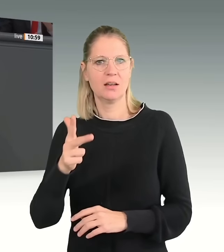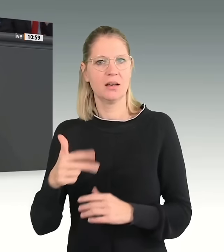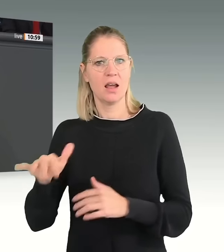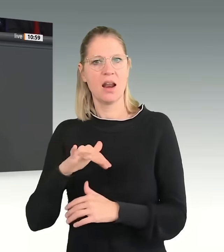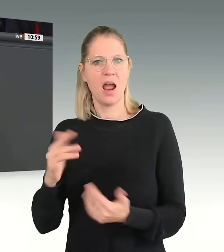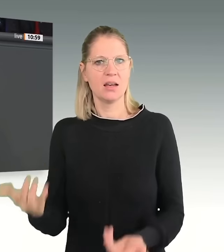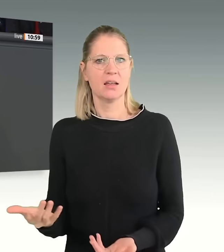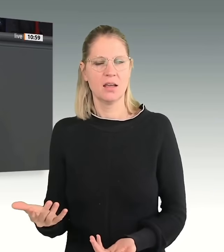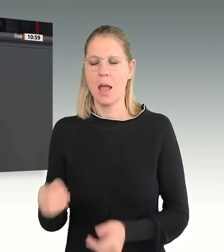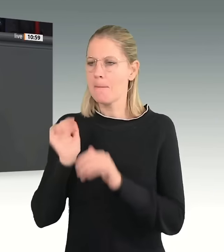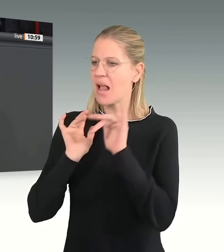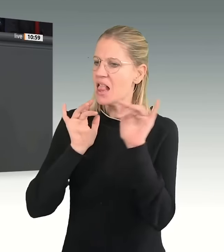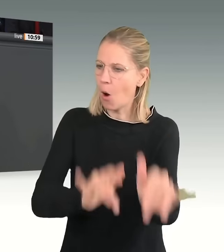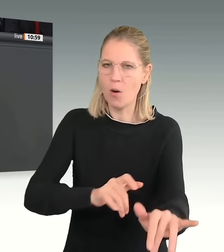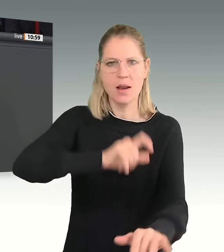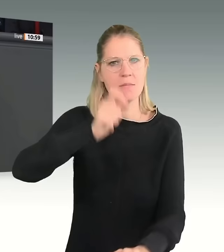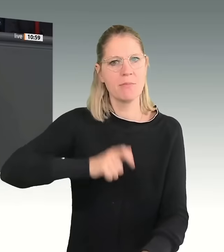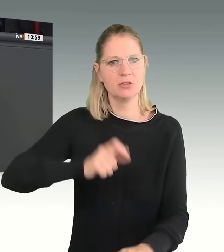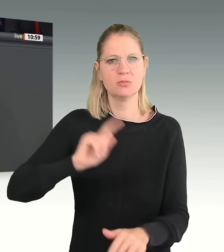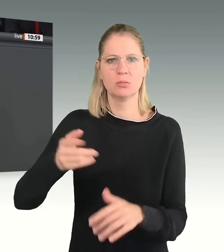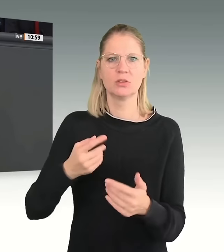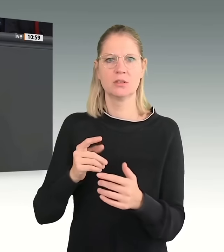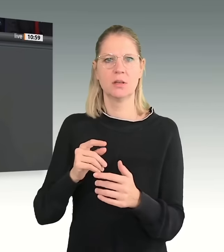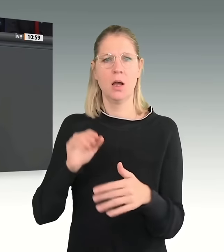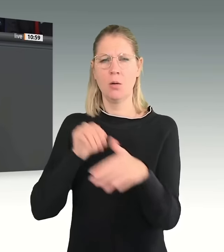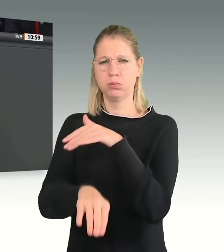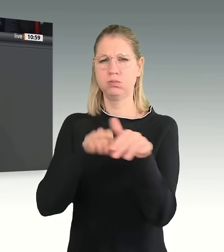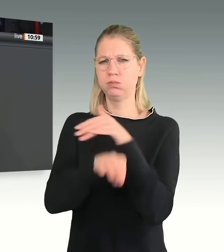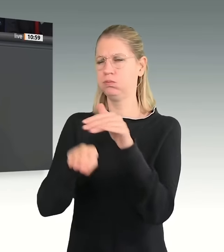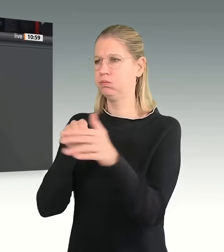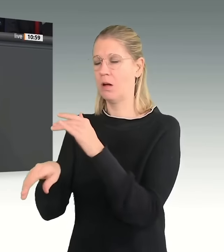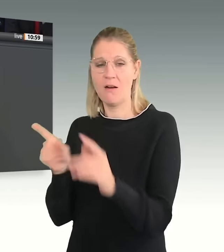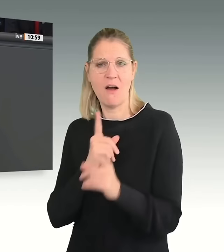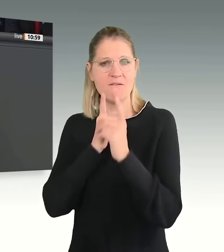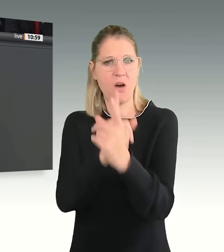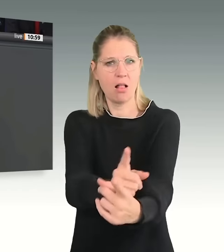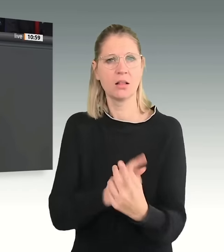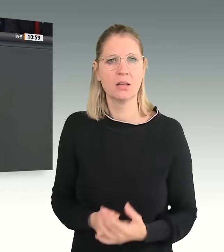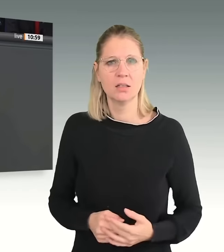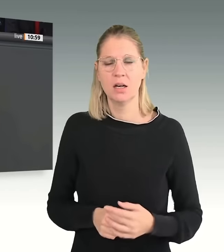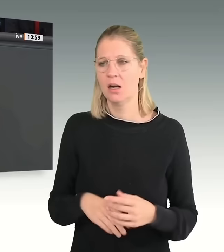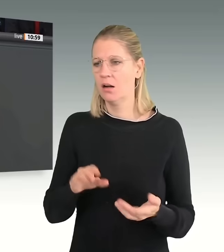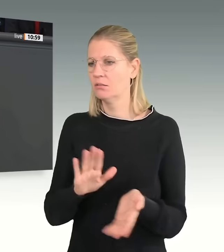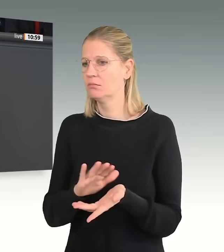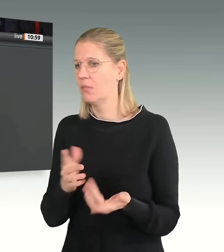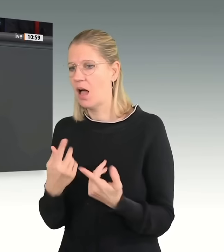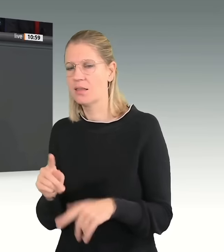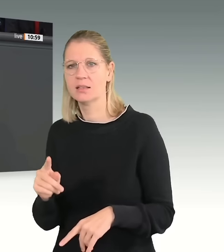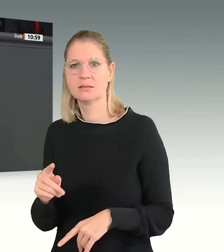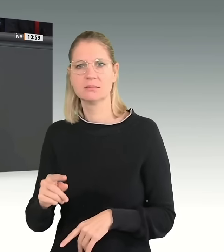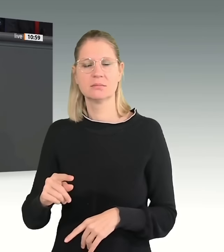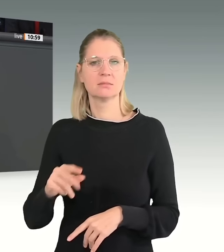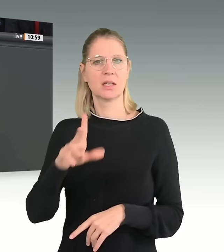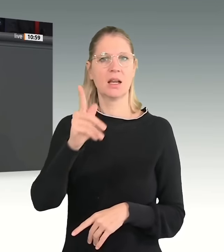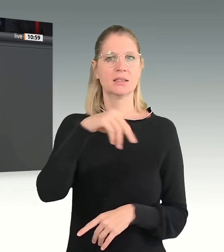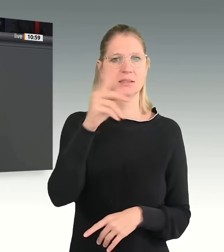Millionen von Menschen mussten aus diesem Land fliehen, waren verfolgt, wären sonst in Konzentrationslagern gelandet oder hätten um